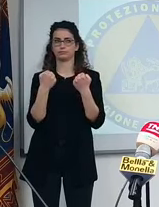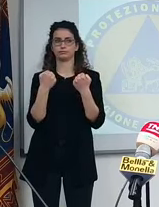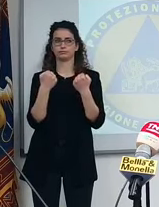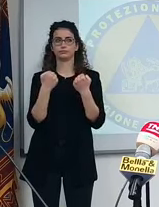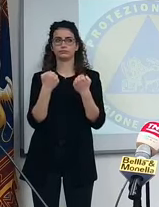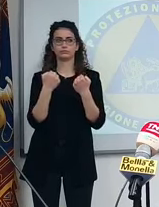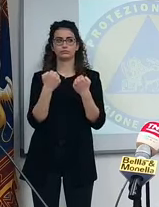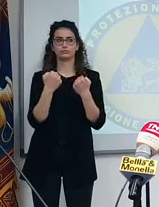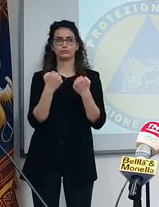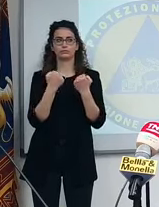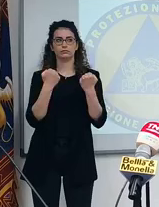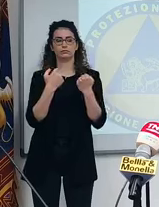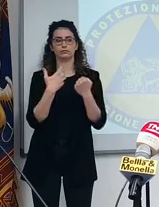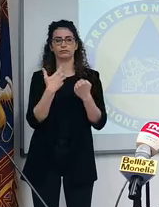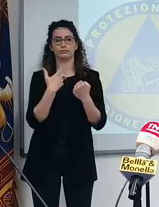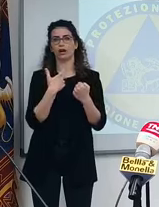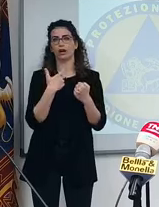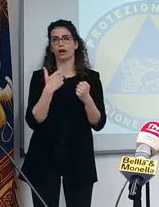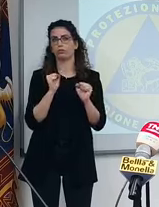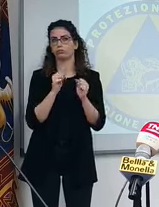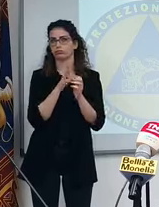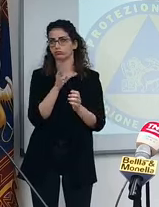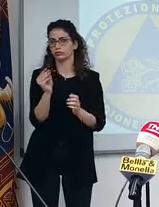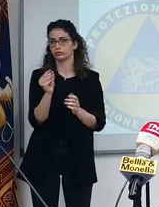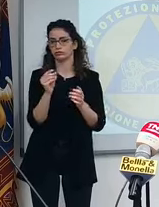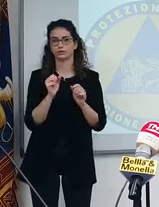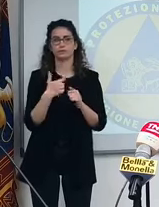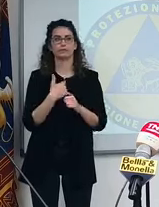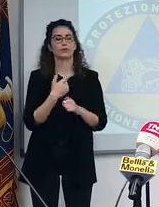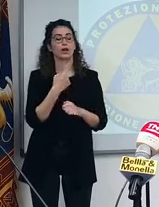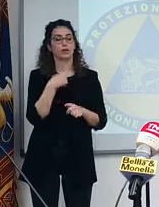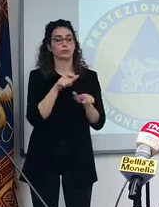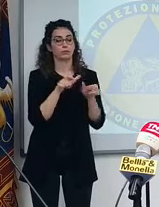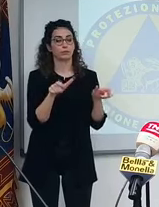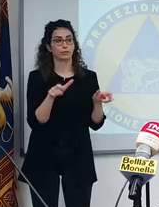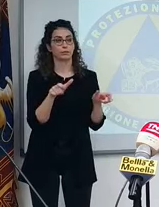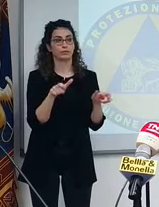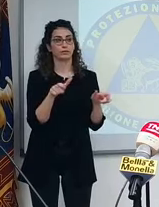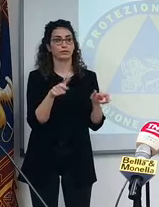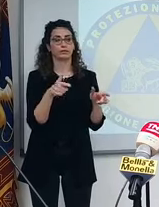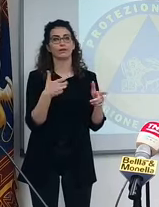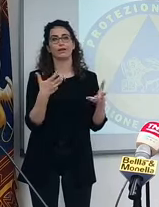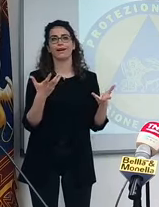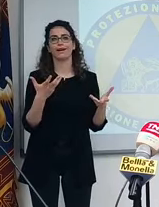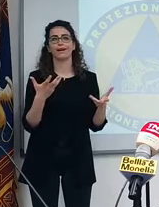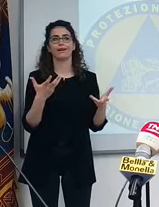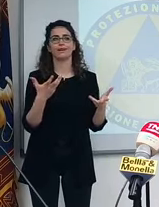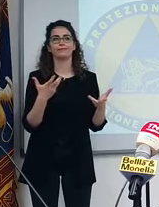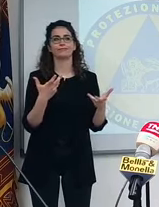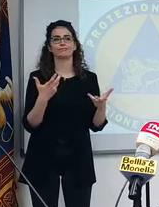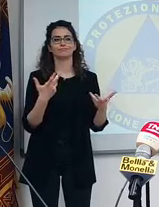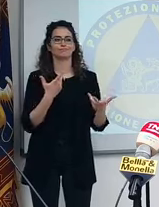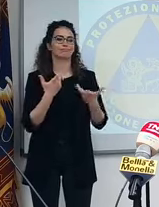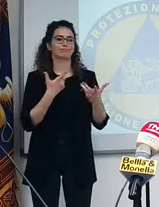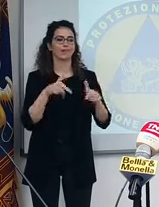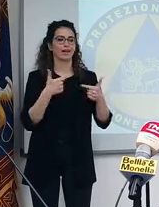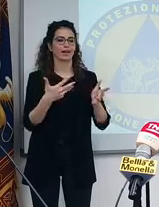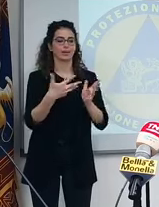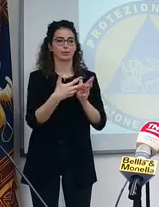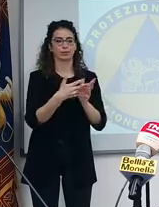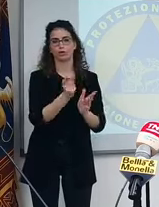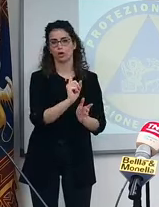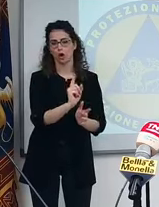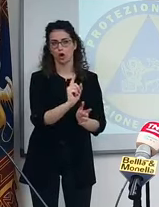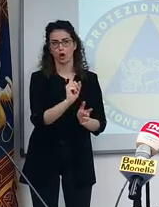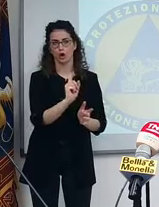che... Non è una direttiva questa, è aperto a tutti? No, nel senso che non è che queste persone ci divertono a creare problemi. È che non